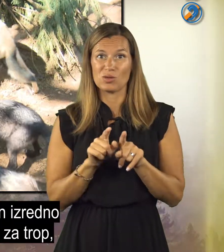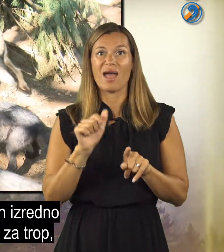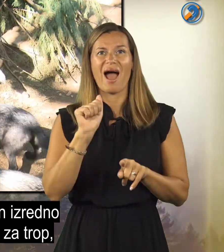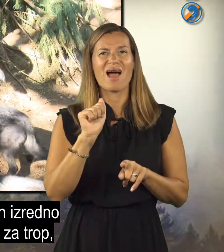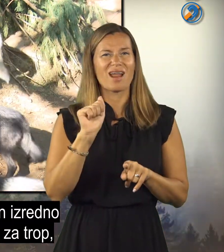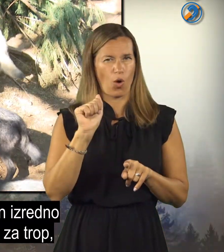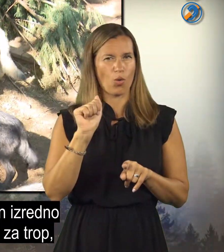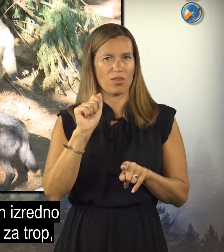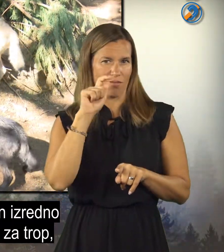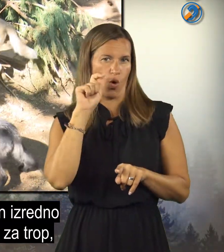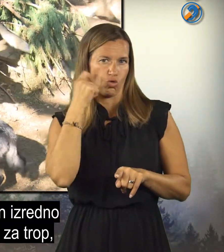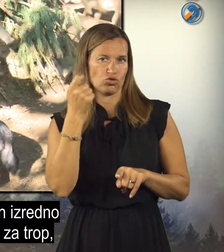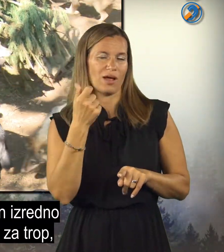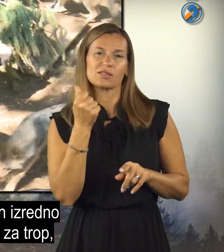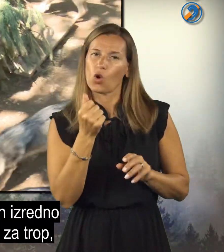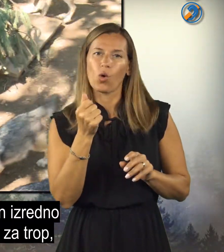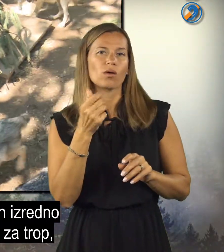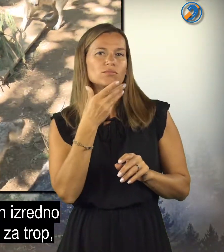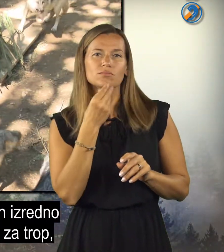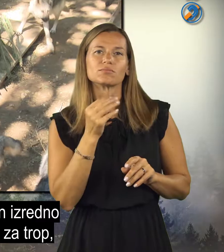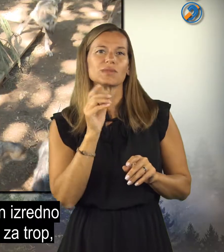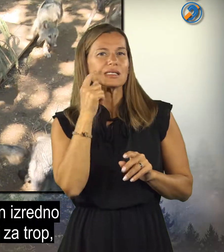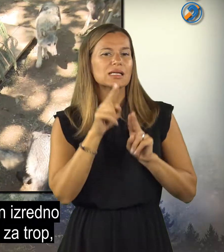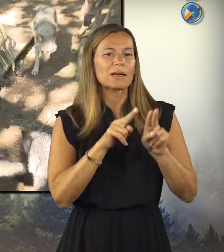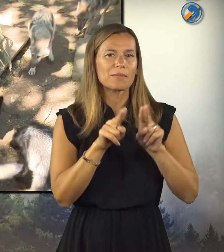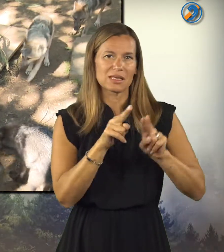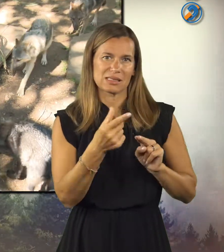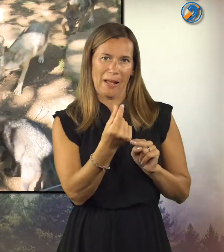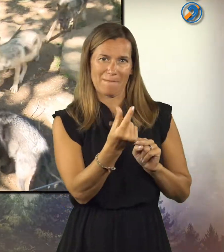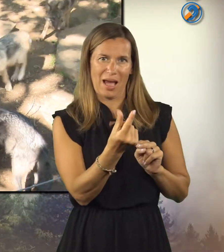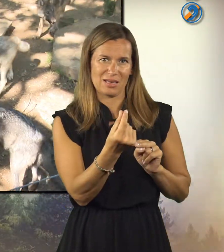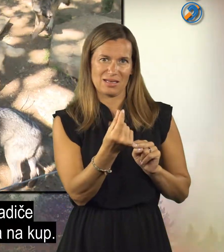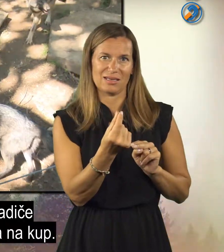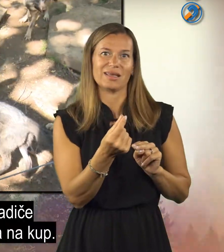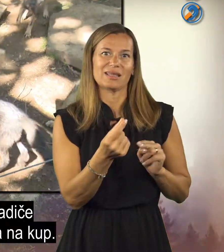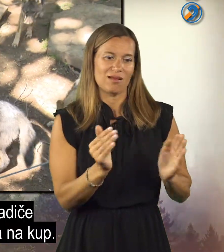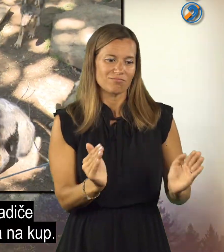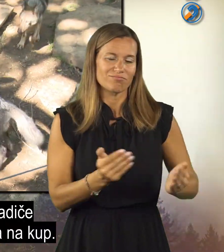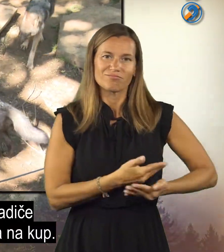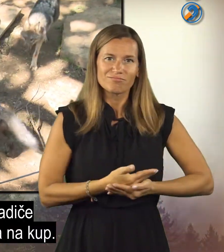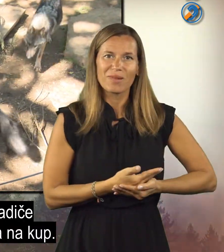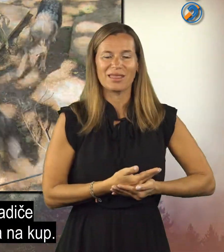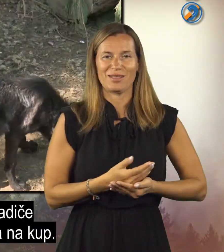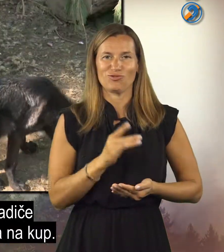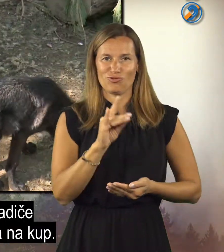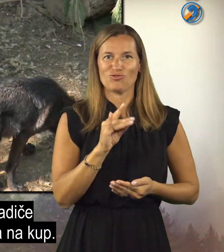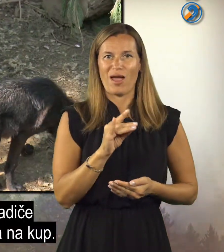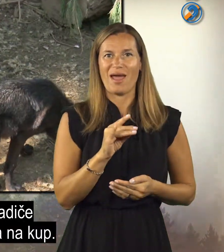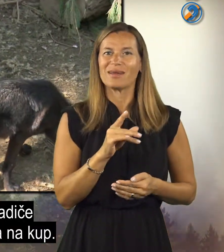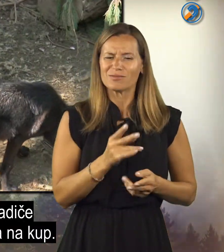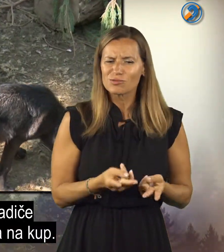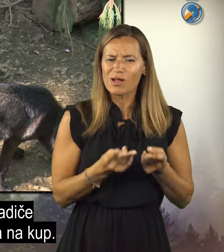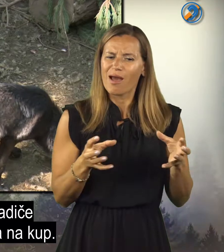In tudi Aragoran izredno dobro skrbi za ta trop, čuva mladiče, jih